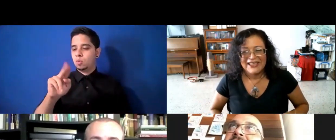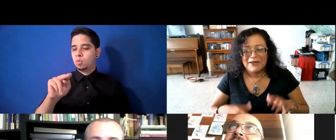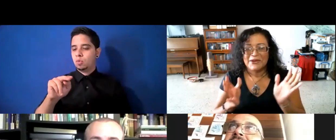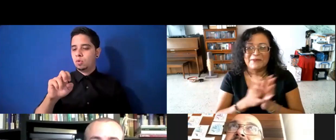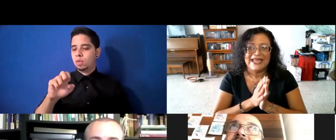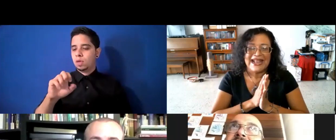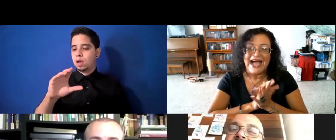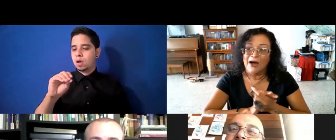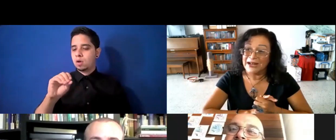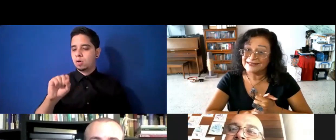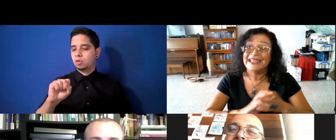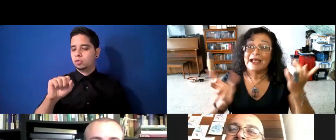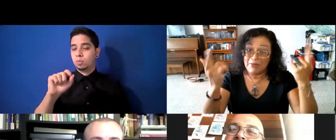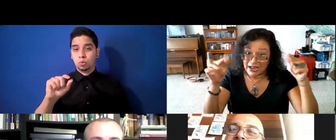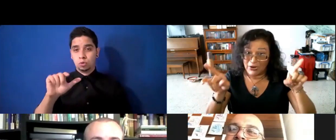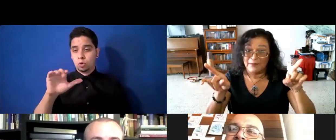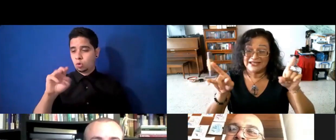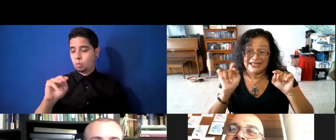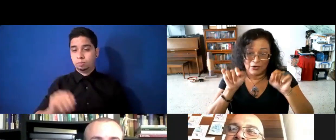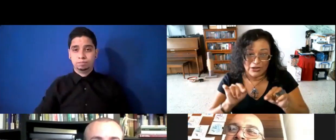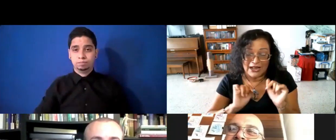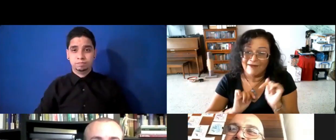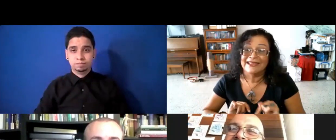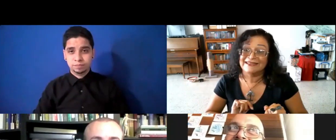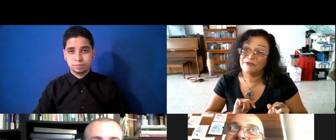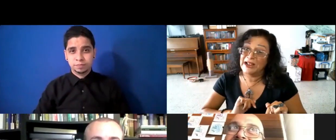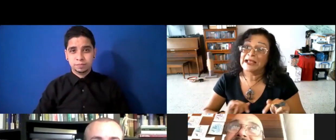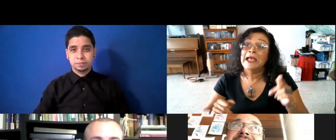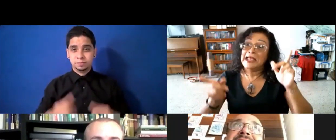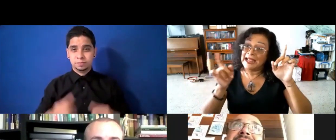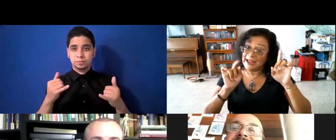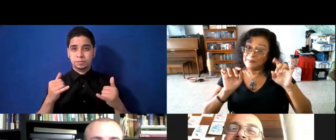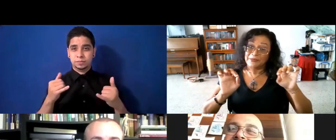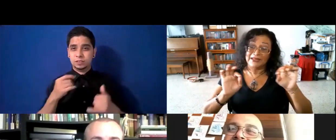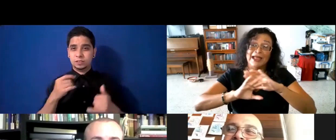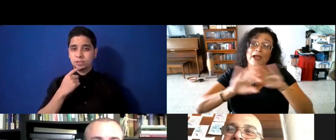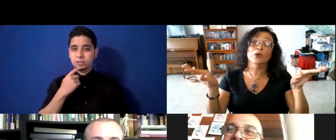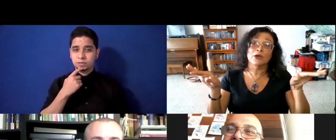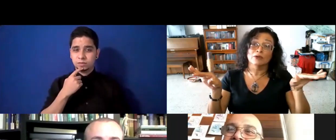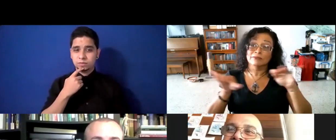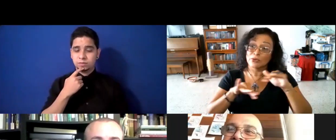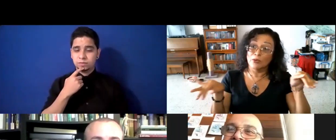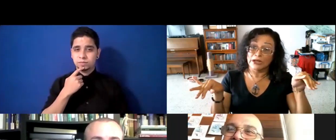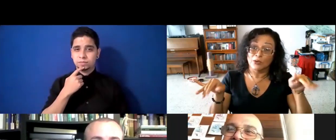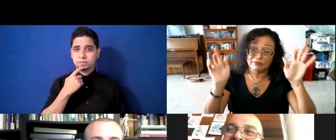Mira, ahora sí, me voy a presentar lo que acaba de decir Frank, que es bonito, que es bonito,